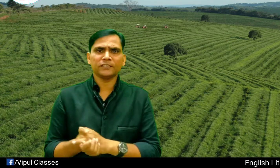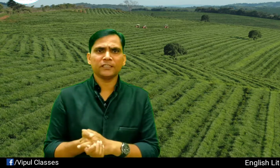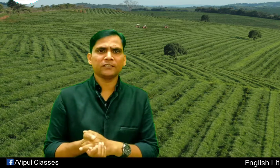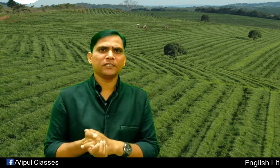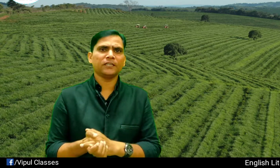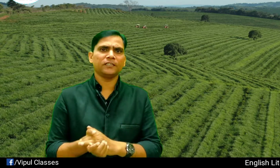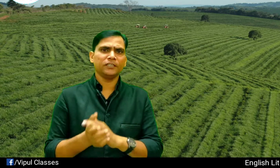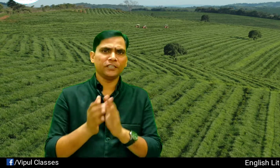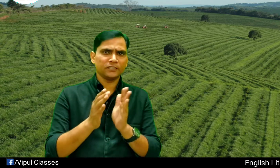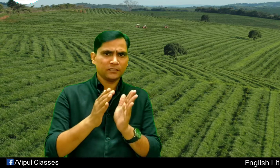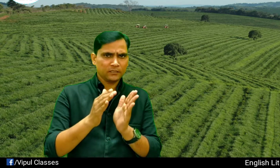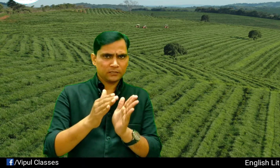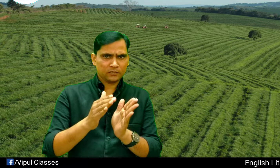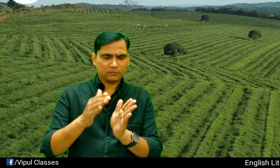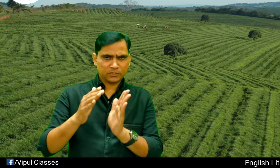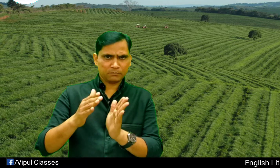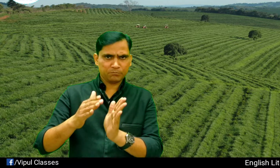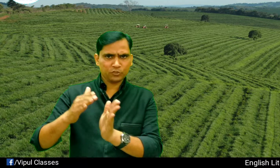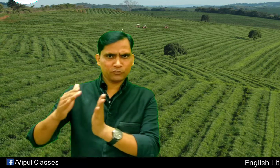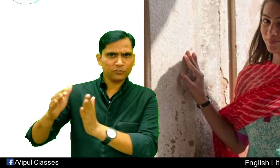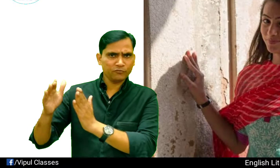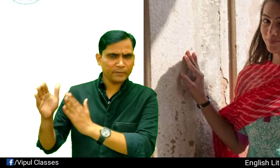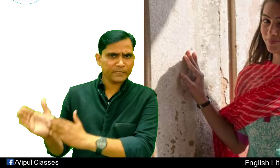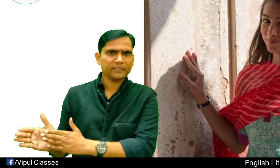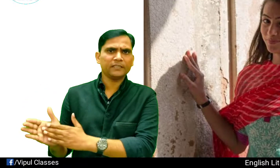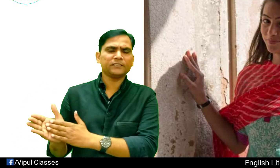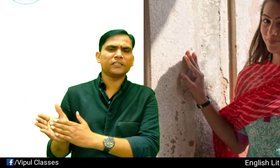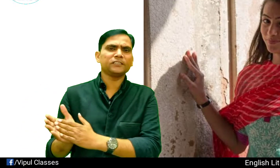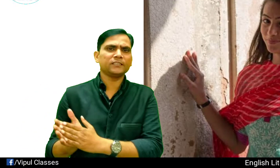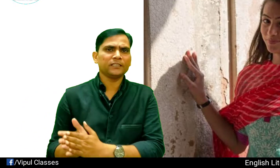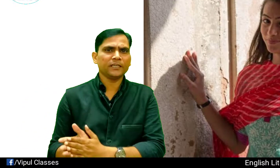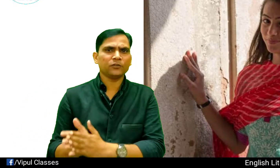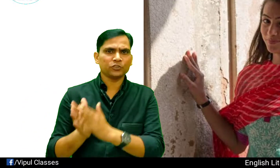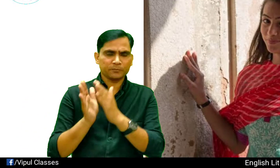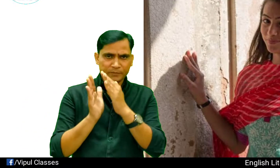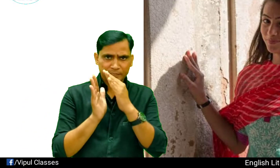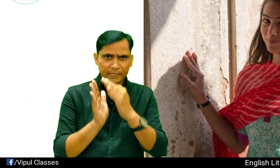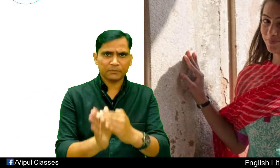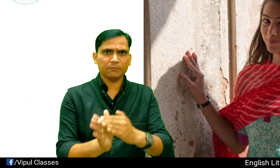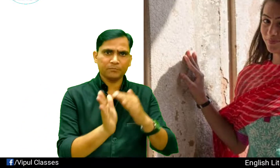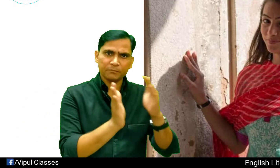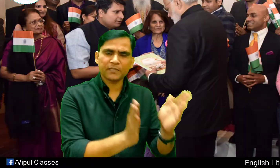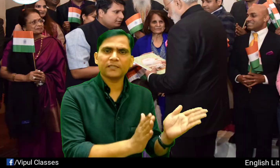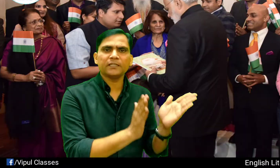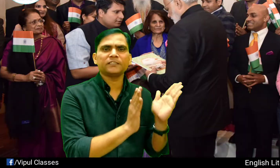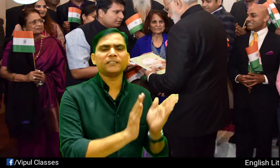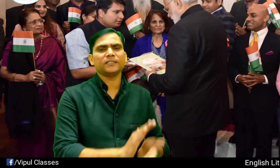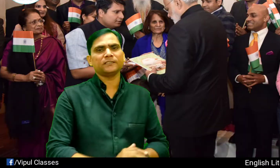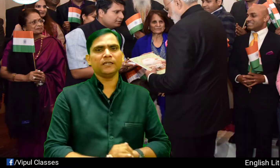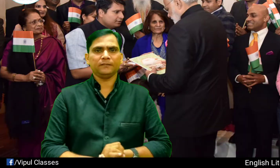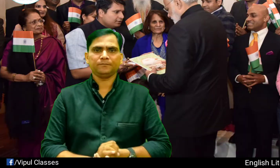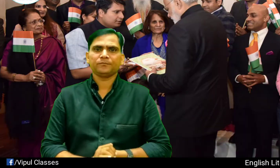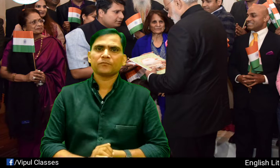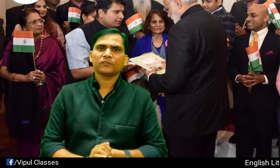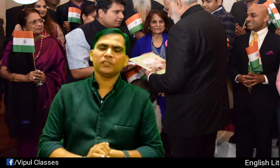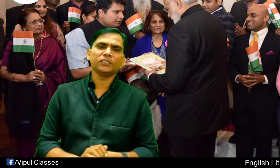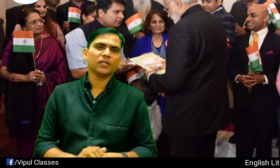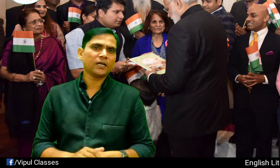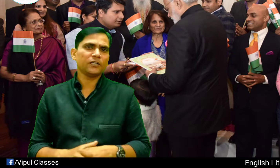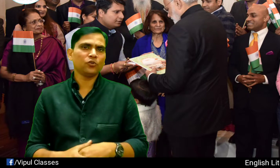जानी जाती है, इंडियन मतलब ब्यूटिफुल विमेन के लिए जानी जाती है, हुस्पिटेबल पीपल के लिए जानी जाती है, यहां के